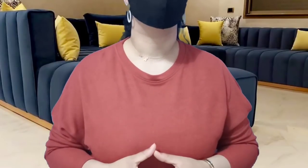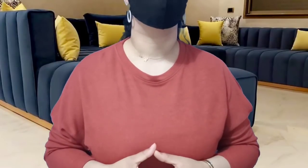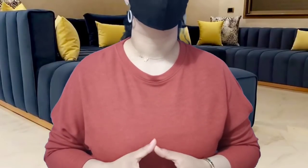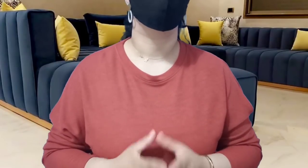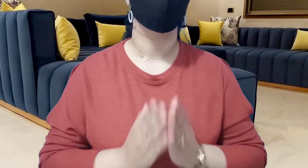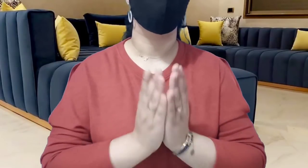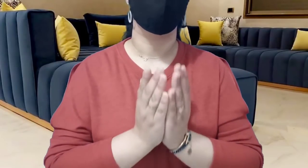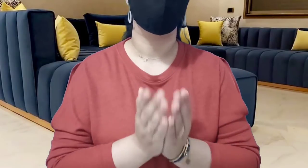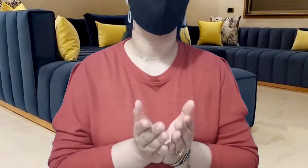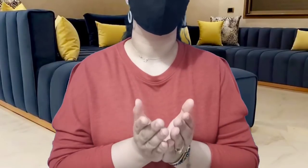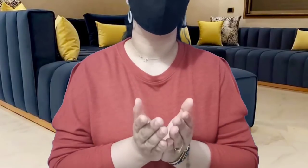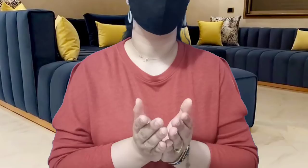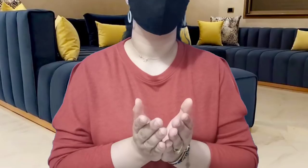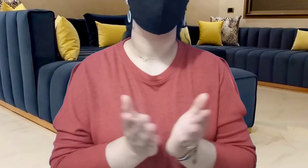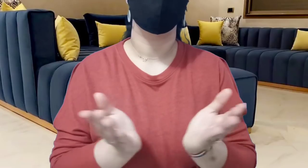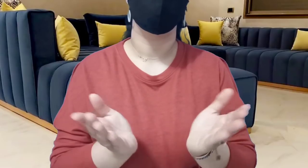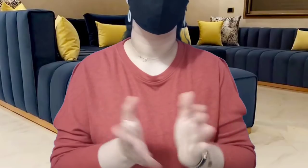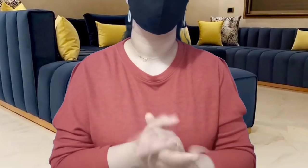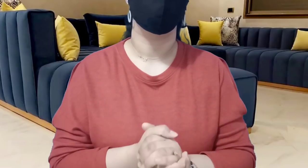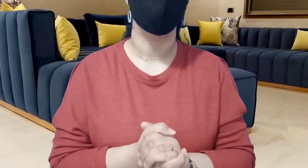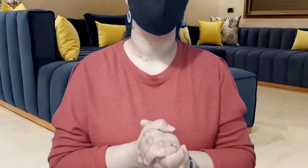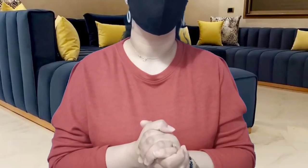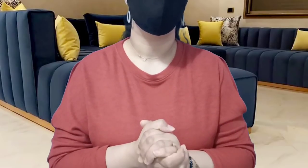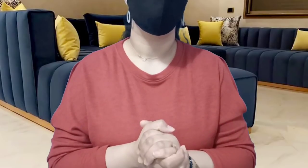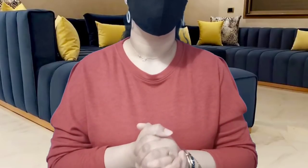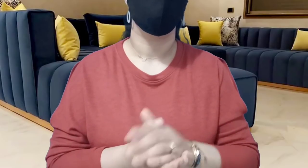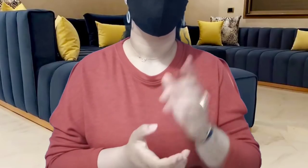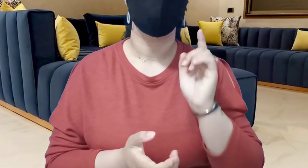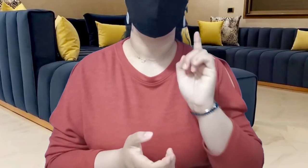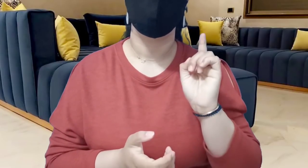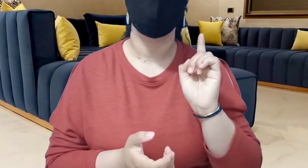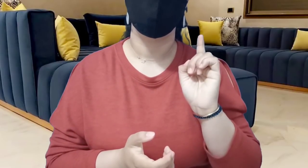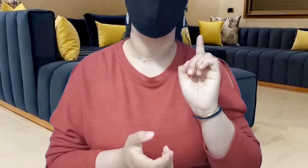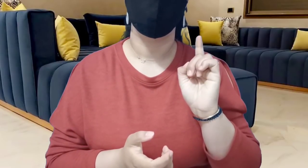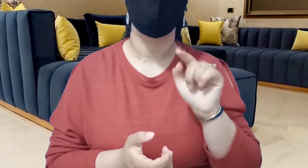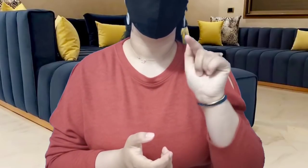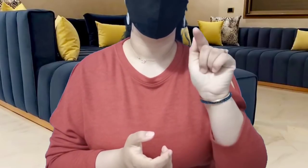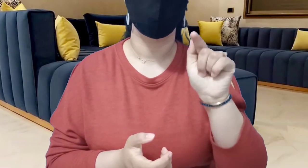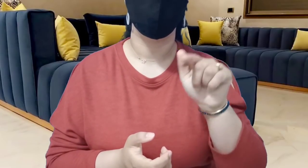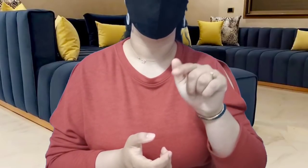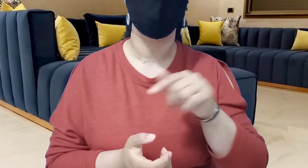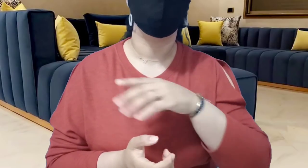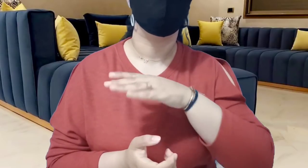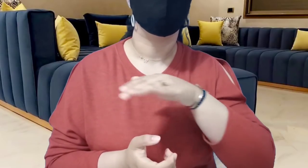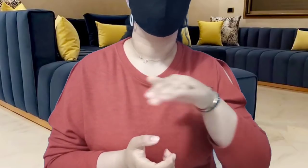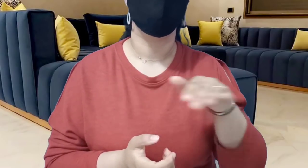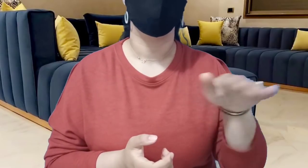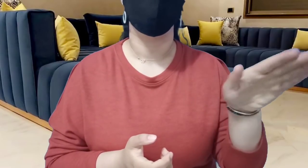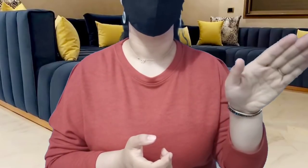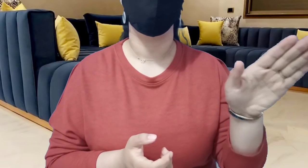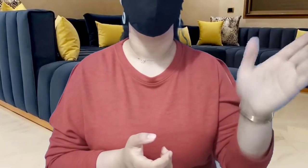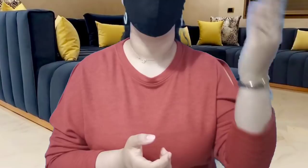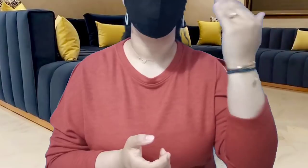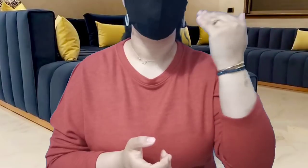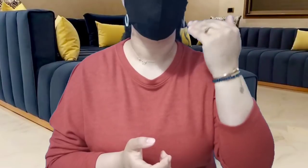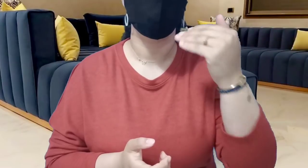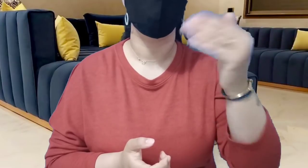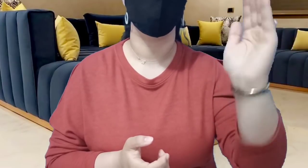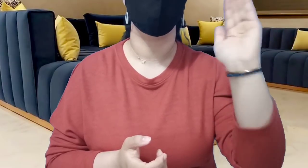كاملين الشفاء العاجل واش كتضلوا إخواني أخواتي على أنه با محمد غيشوف بنته في لدات